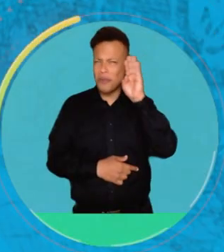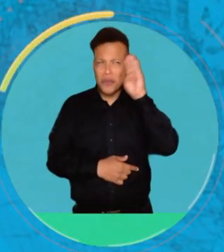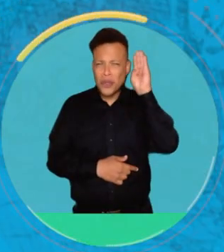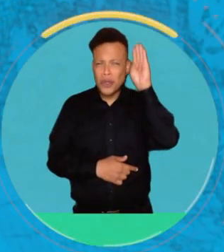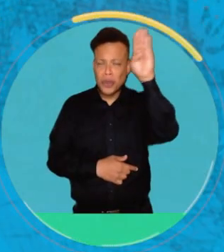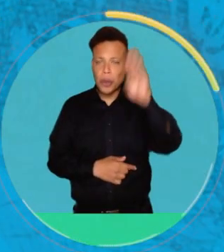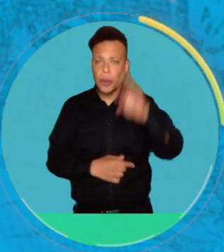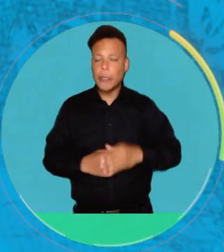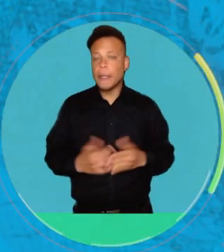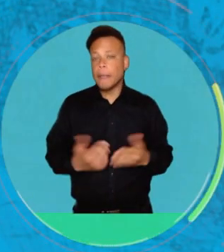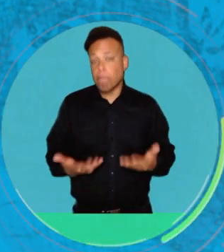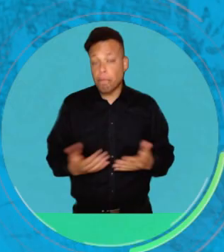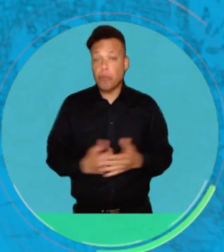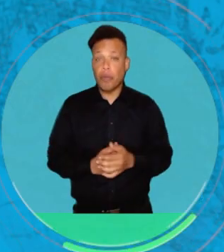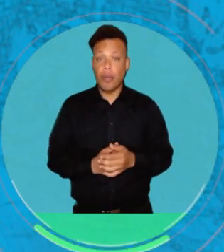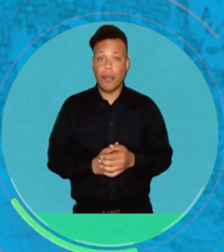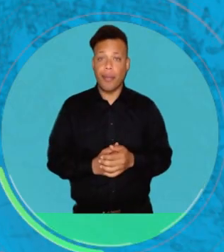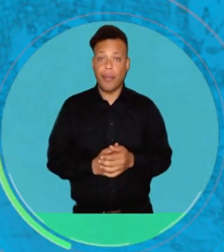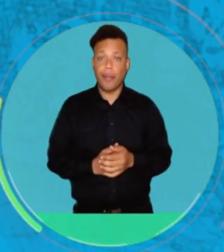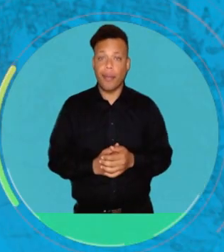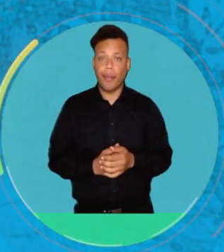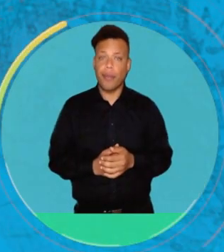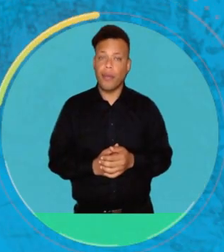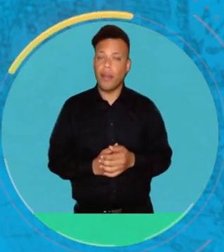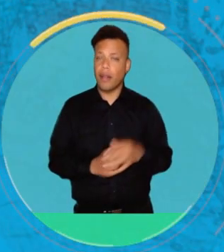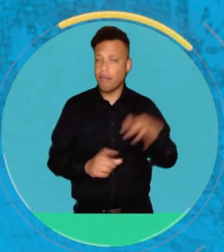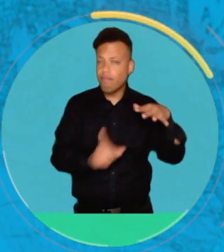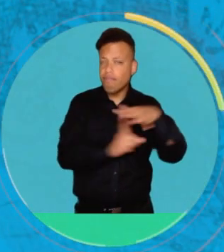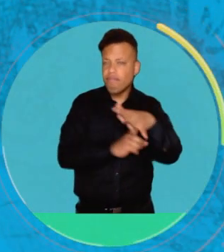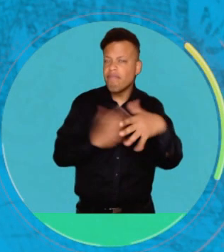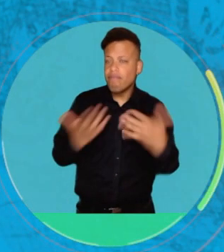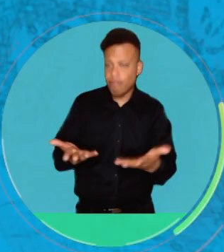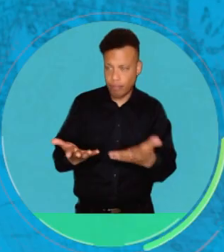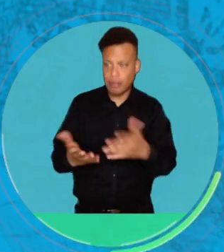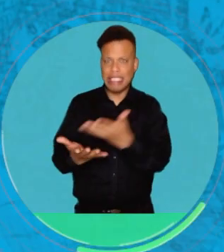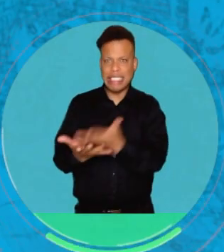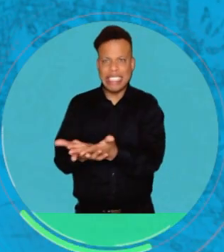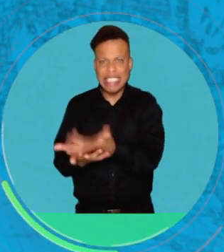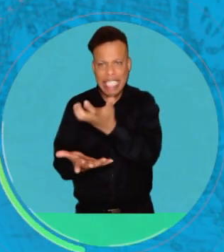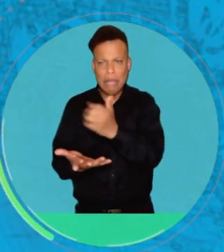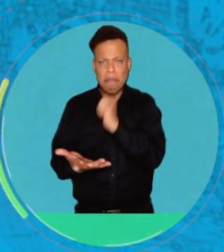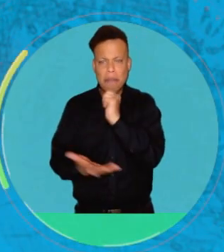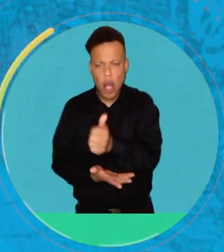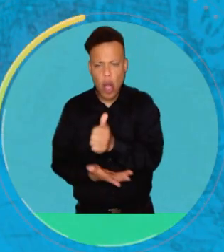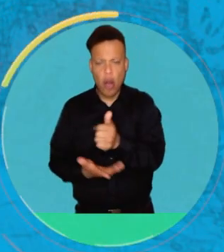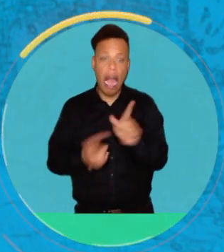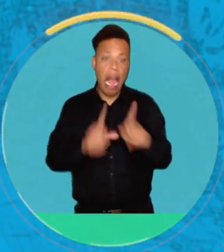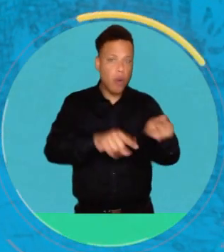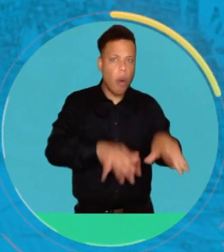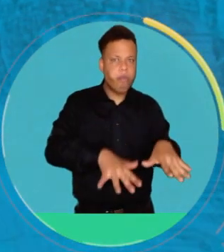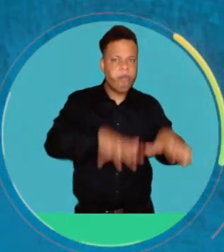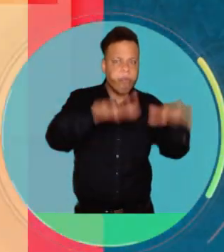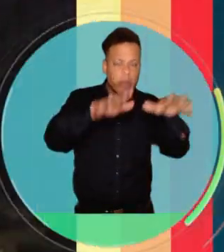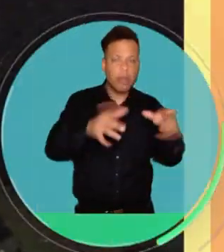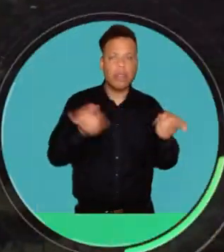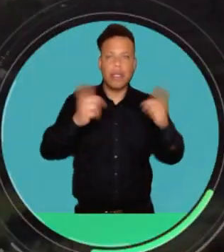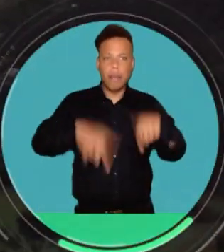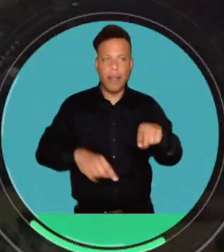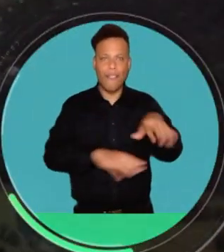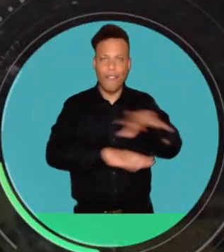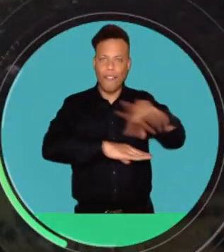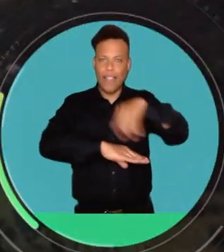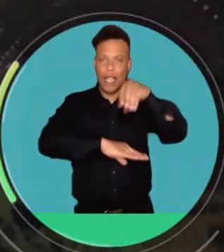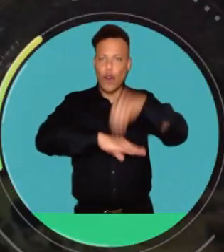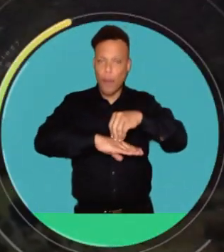hacia el final del siglo, lo que provocaría incremento en sequías, inundaciones, el aumento de la frecuencia y